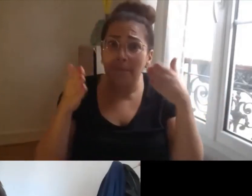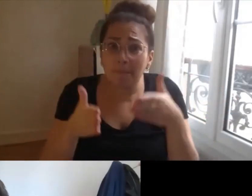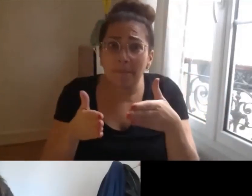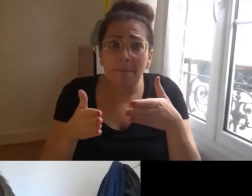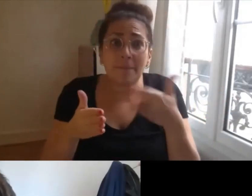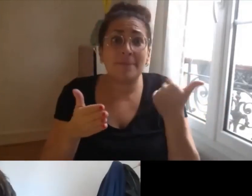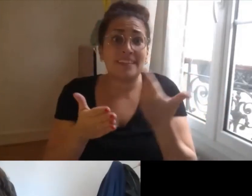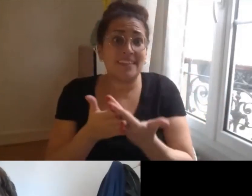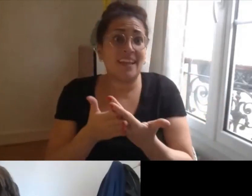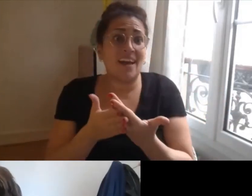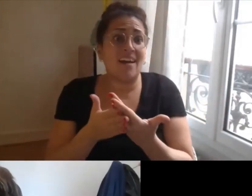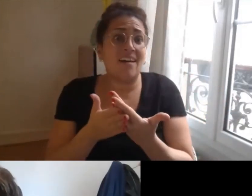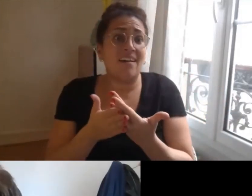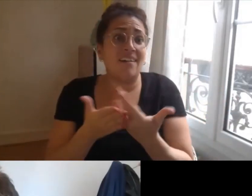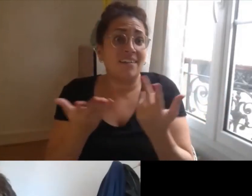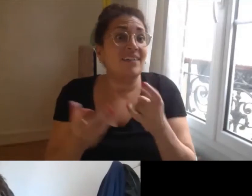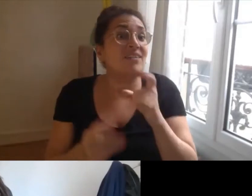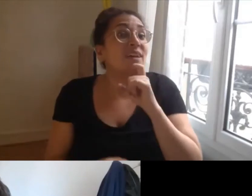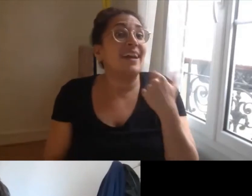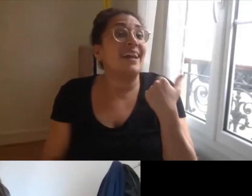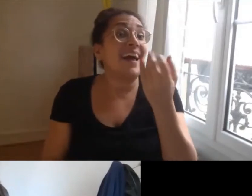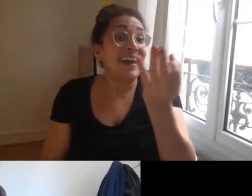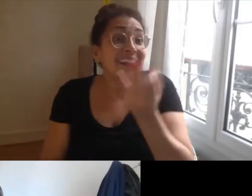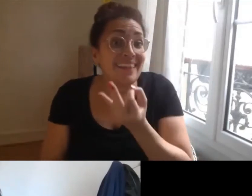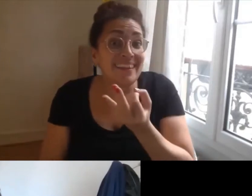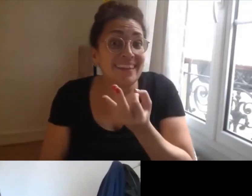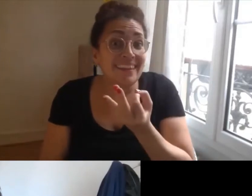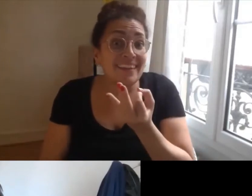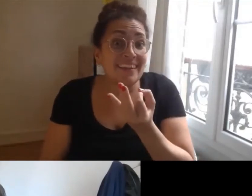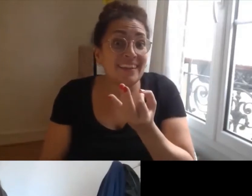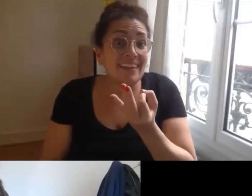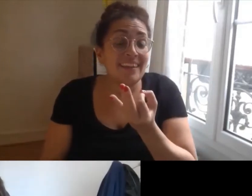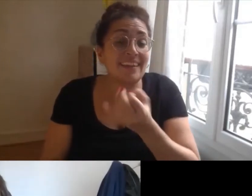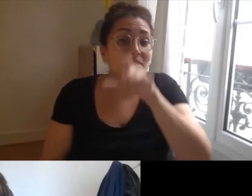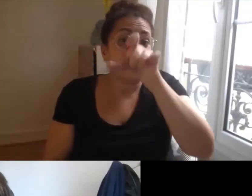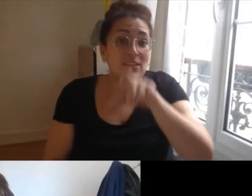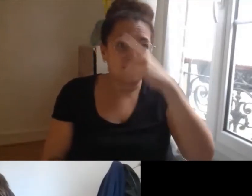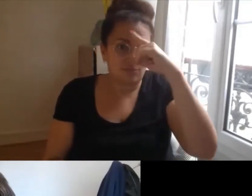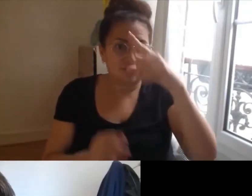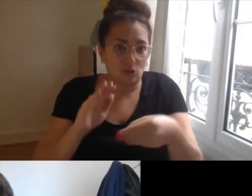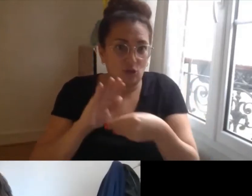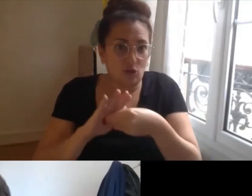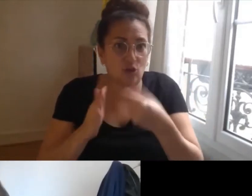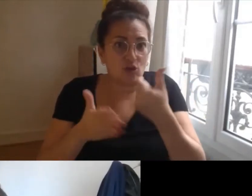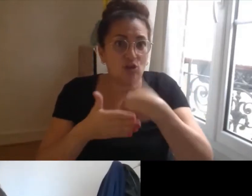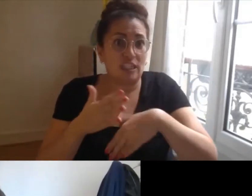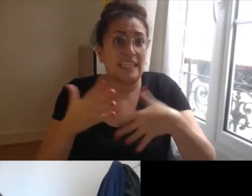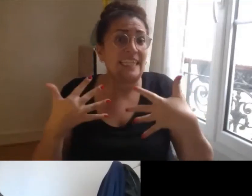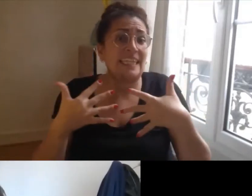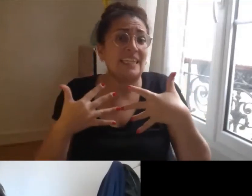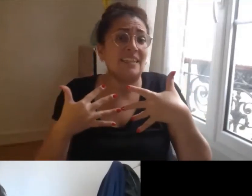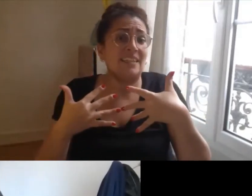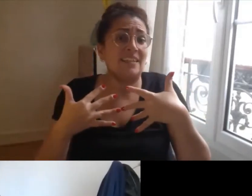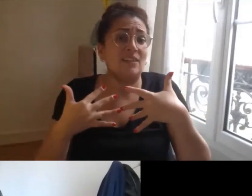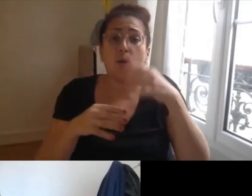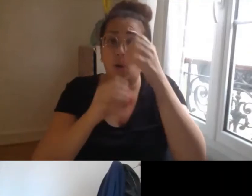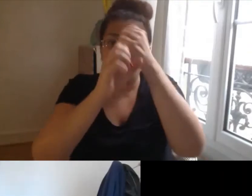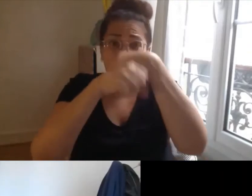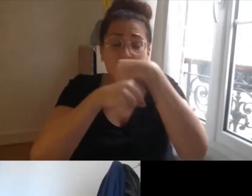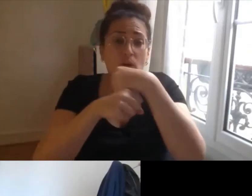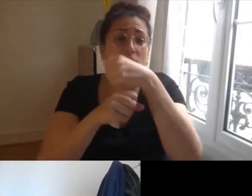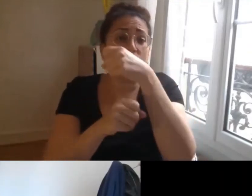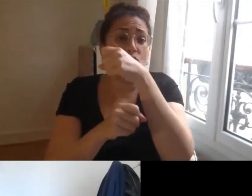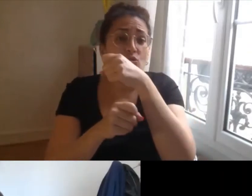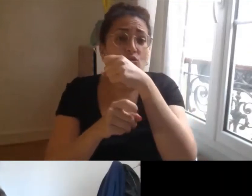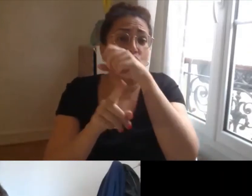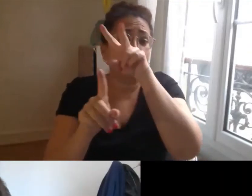de ce projet c'est Mathéa Boudinet qui est doctorante à l'Observatoire sociologique du changement et au LIEP donc qui concrètement